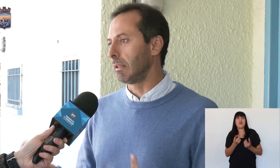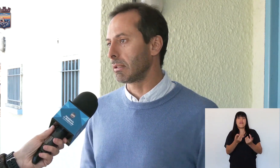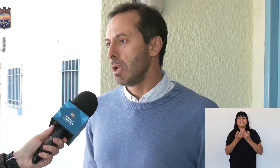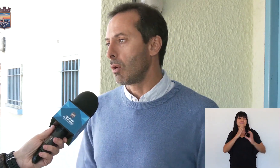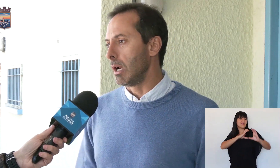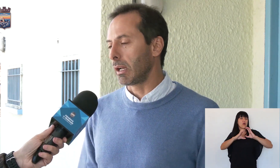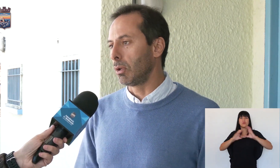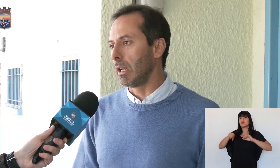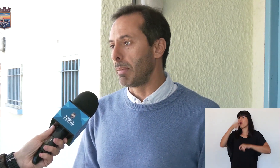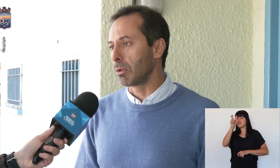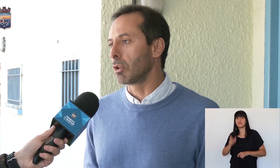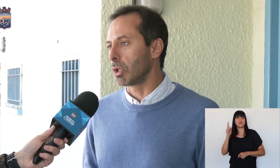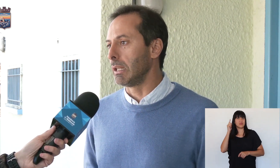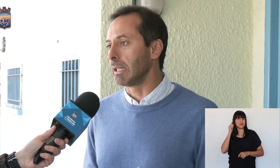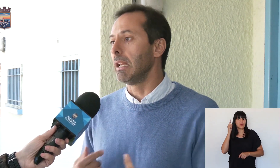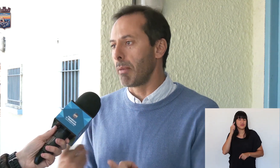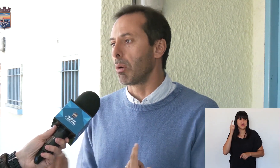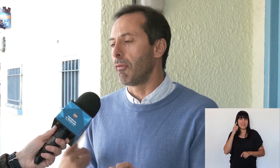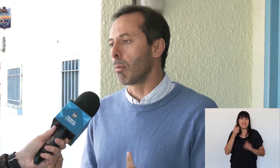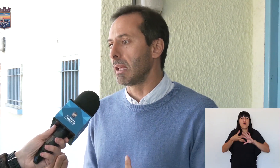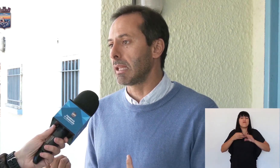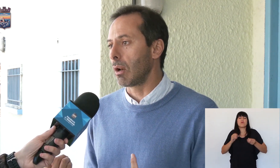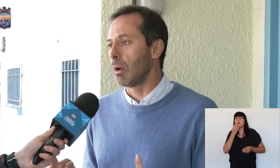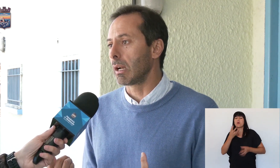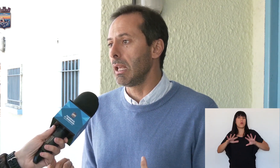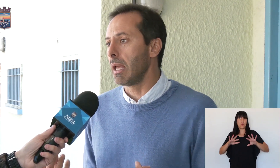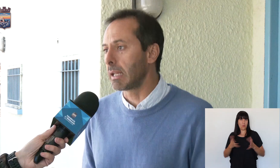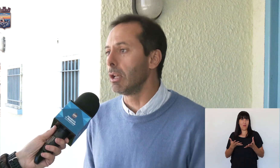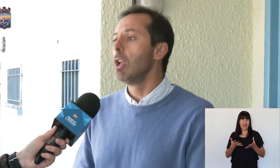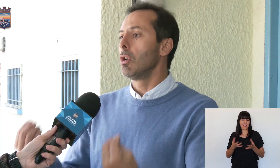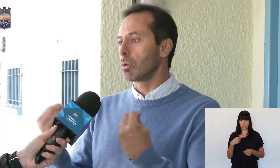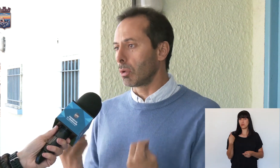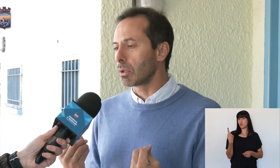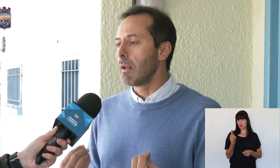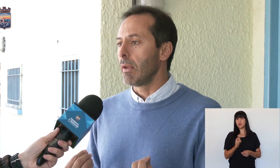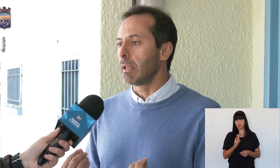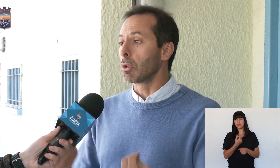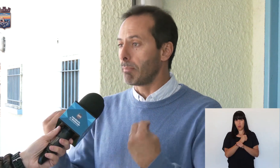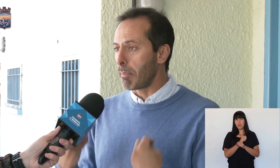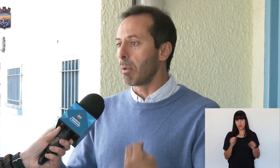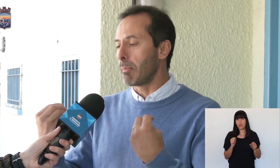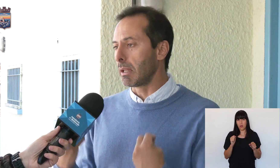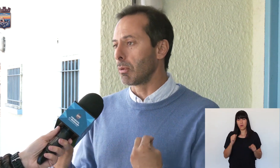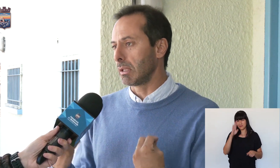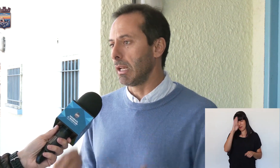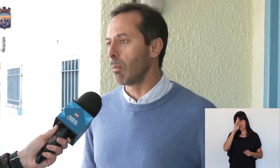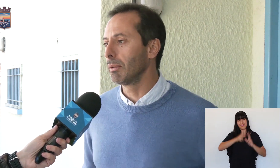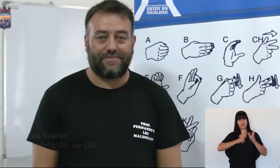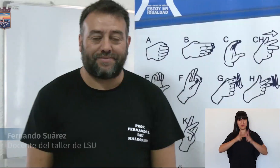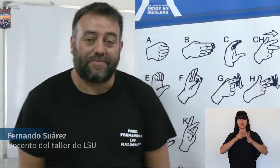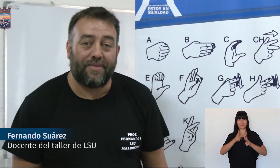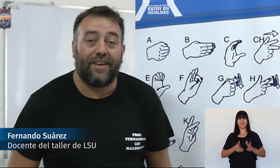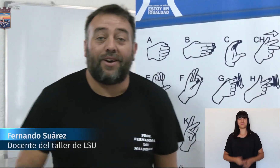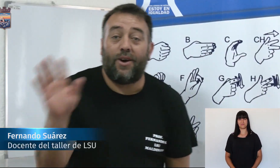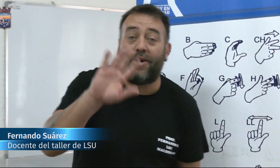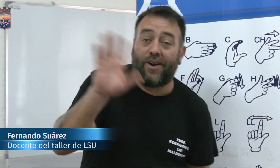comunicantes con el resto de las personas oyentes. Y la mejor forma de hacerlo en realidad es que nosotros nos empapemos y aprendamos esta lengua.